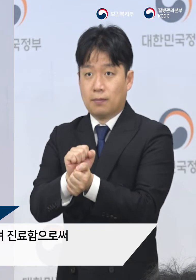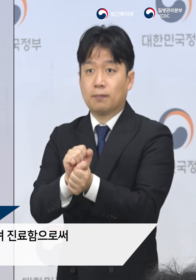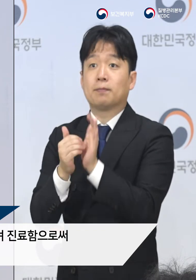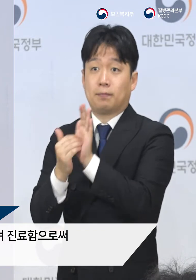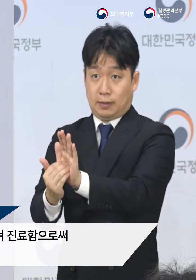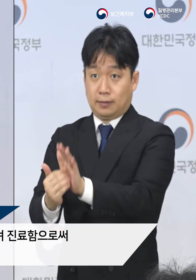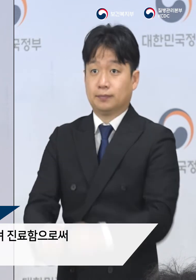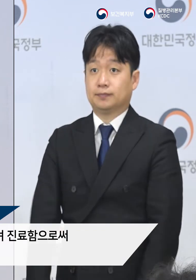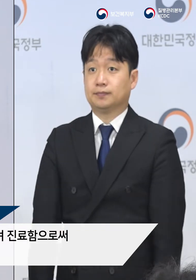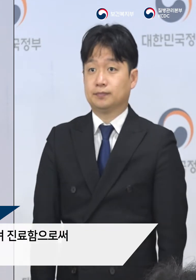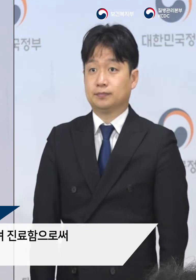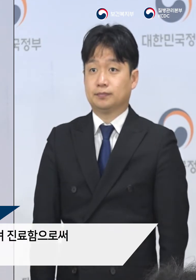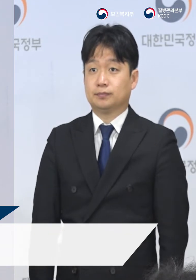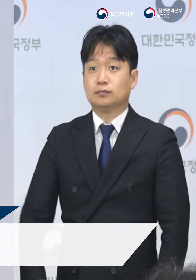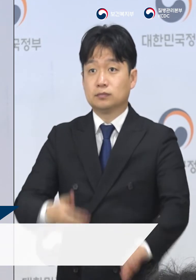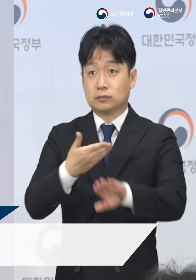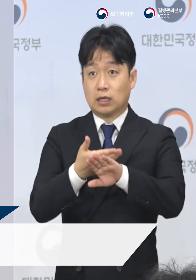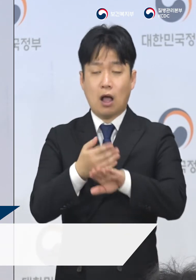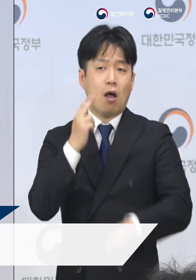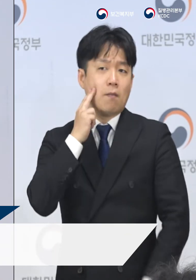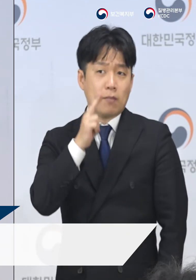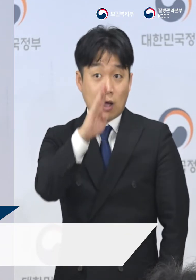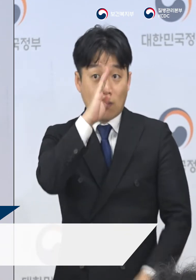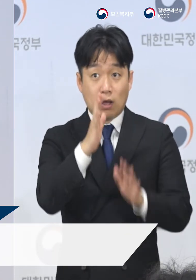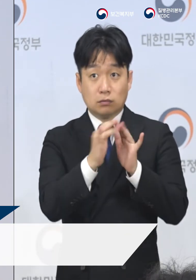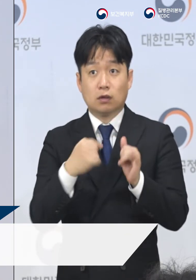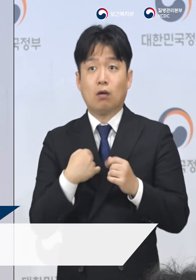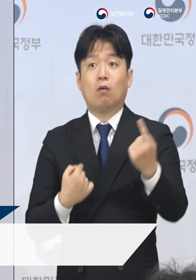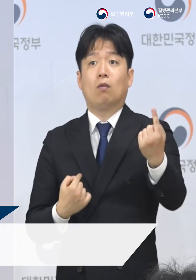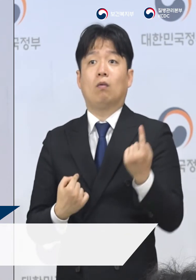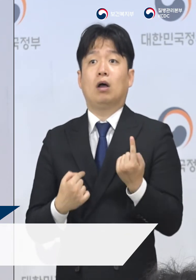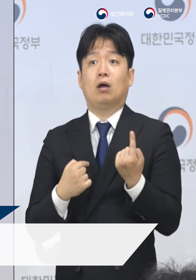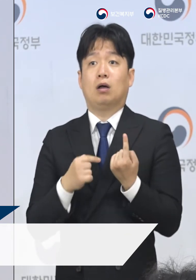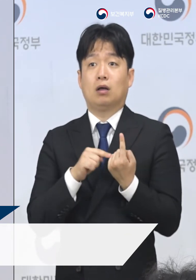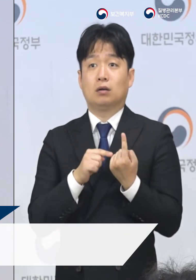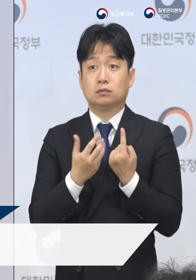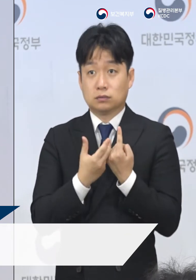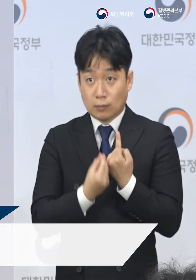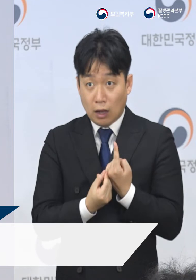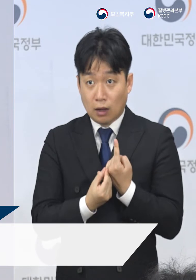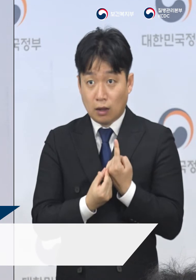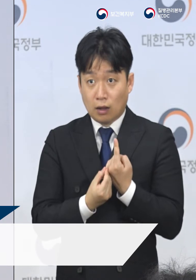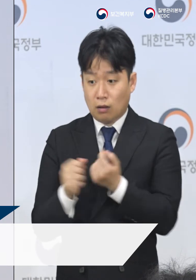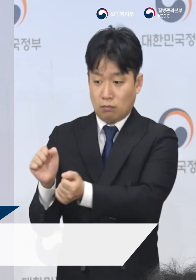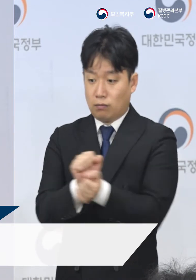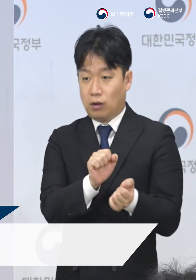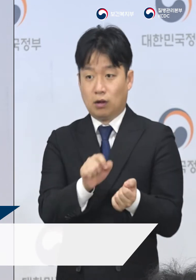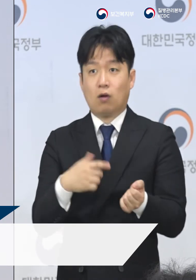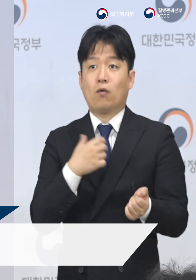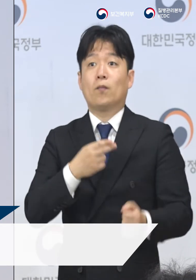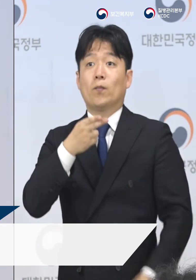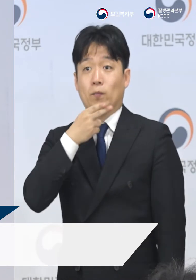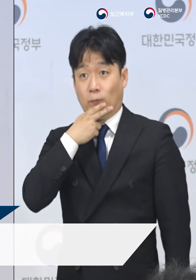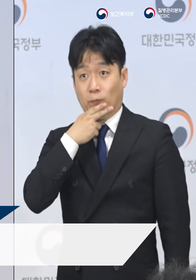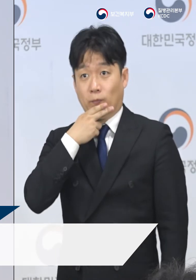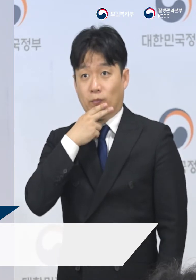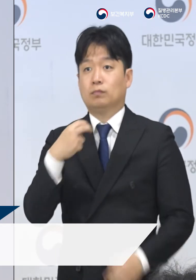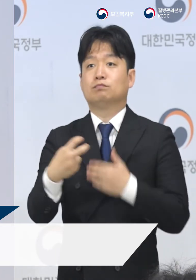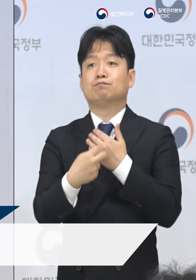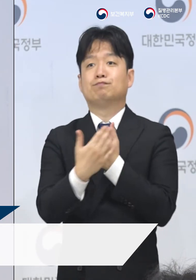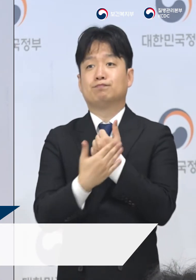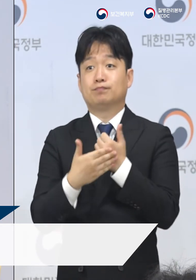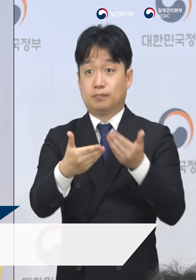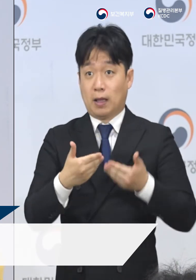병원입니다. 다른 중증질환으로 병원을 이용해야 하는 환자들도 감염의 위험 없이 진료를